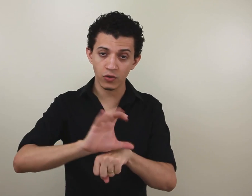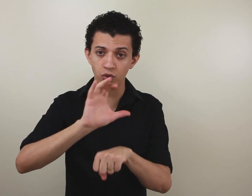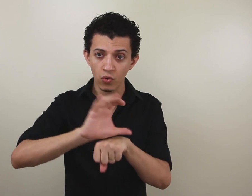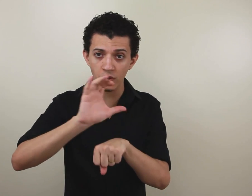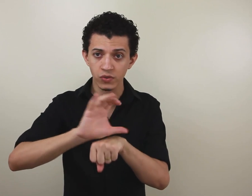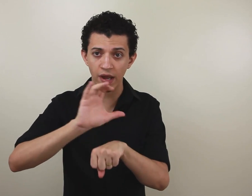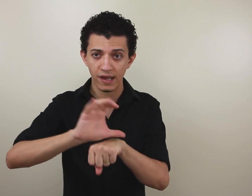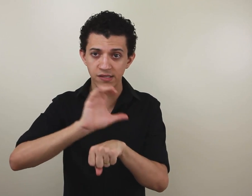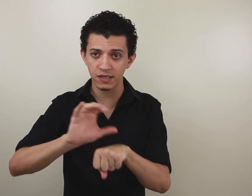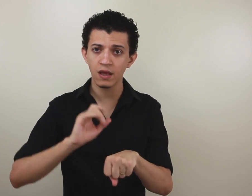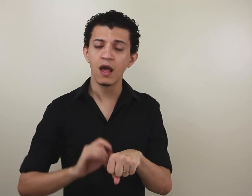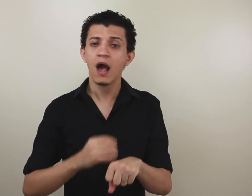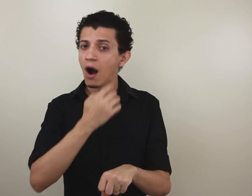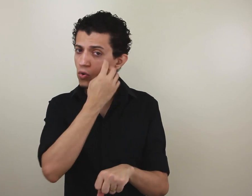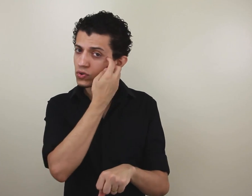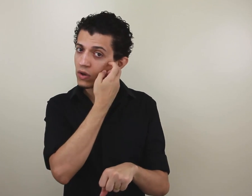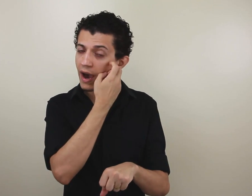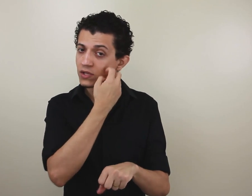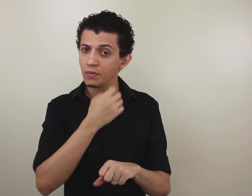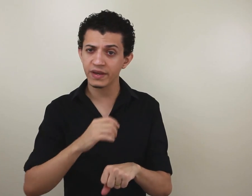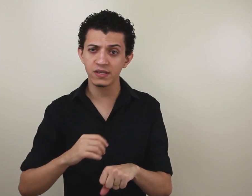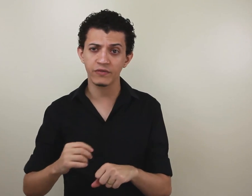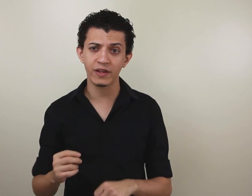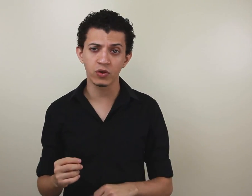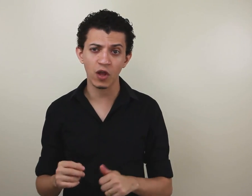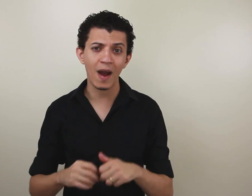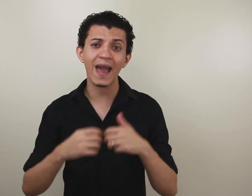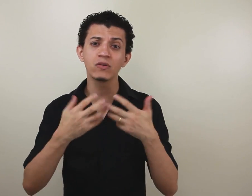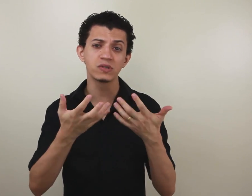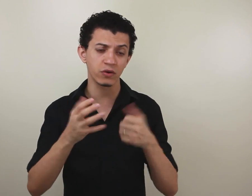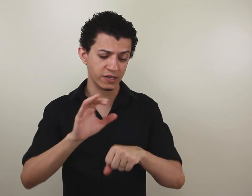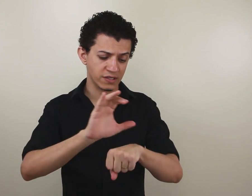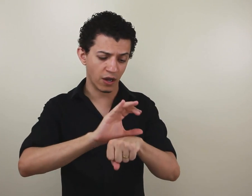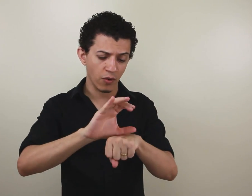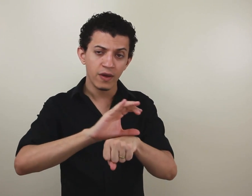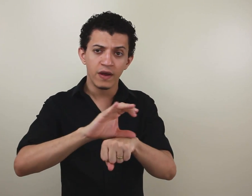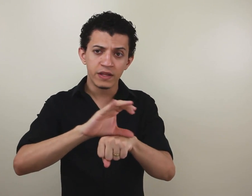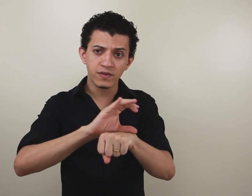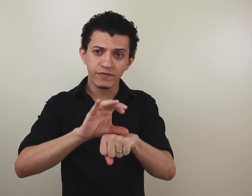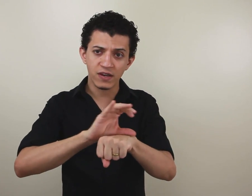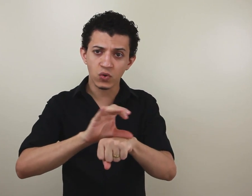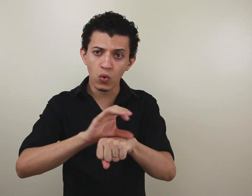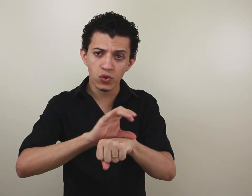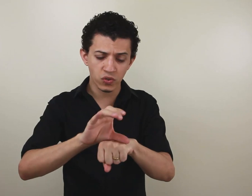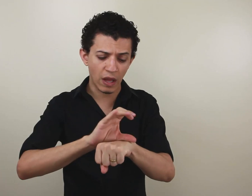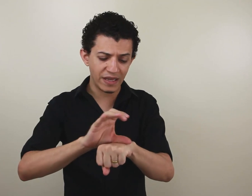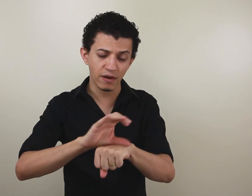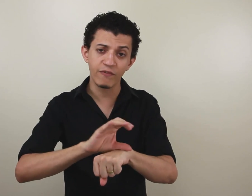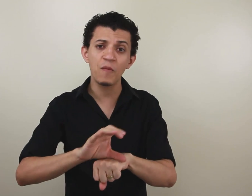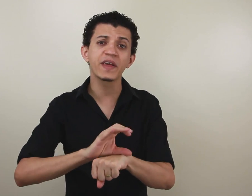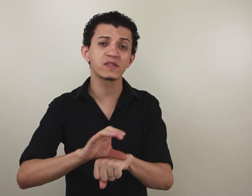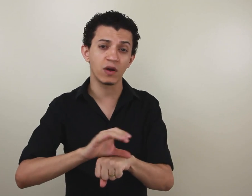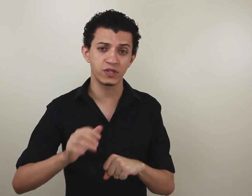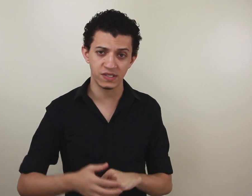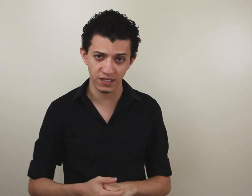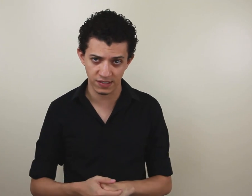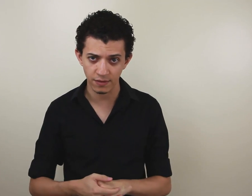sinal de curso é assim. Alguns lugares, como aqui em Salvador, tem uma redução nesse sinal. Então, você faz o curso da mesma forma que é o sinal de cinza.